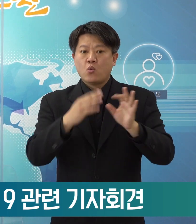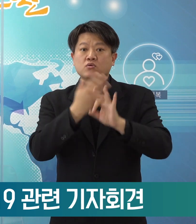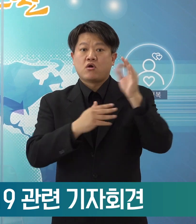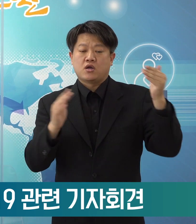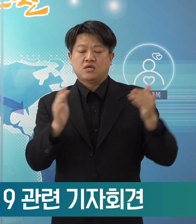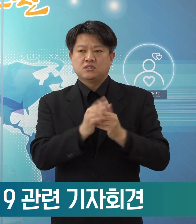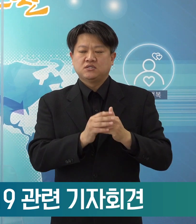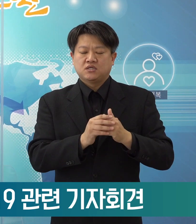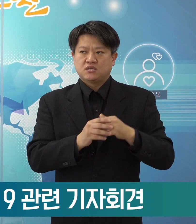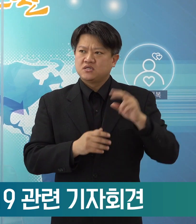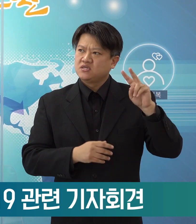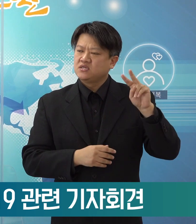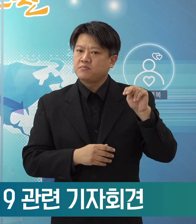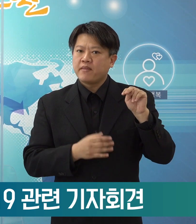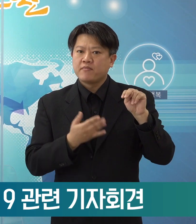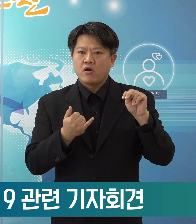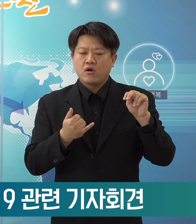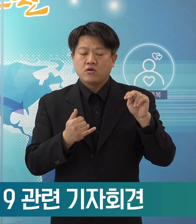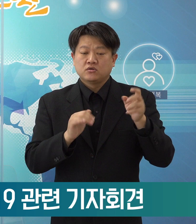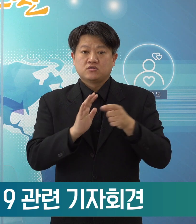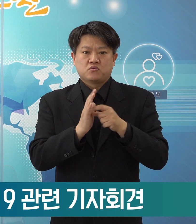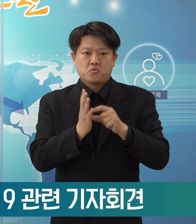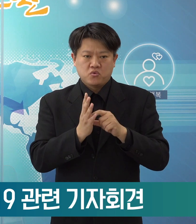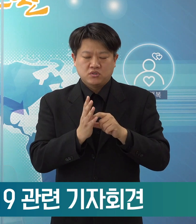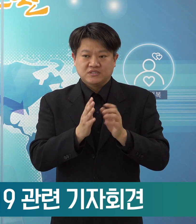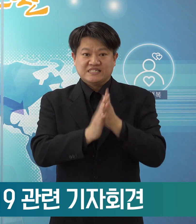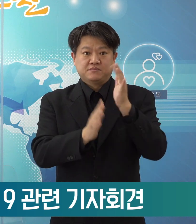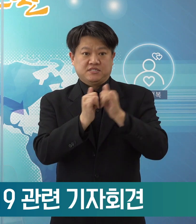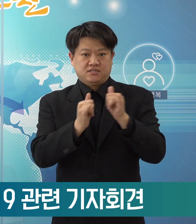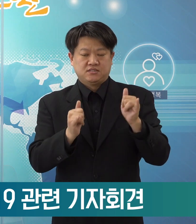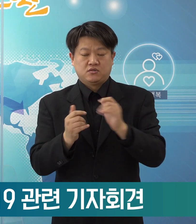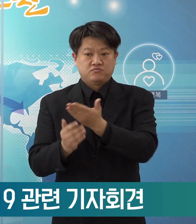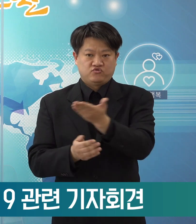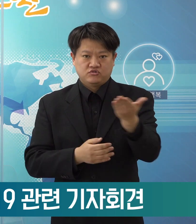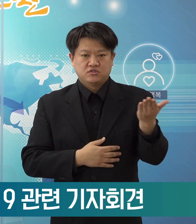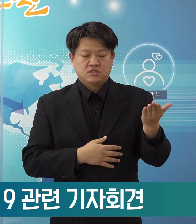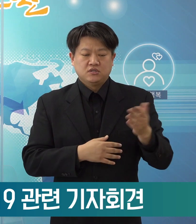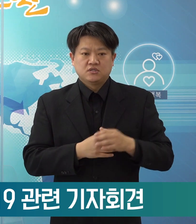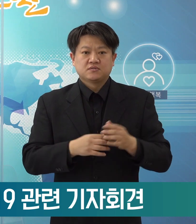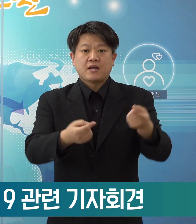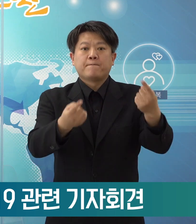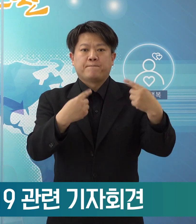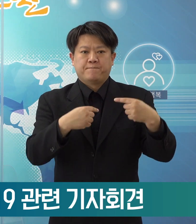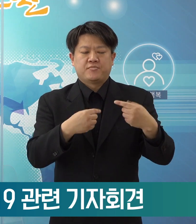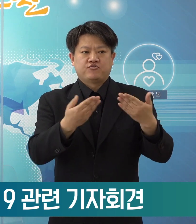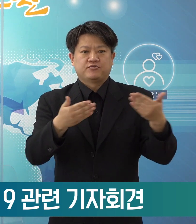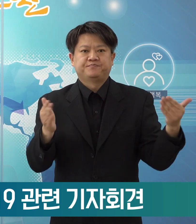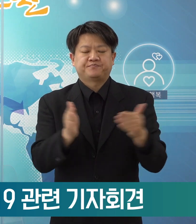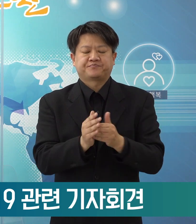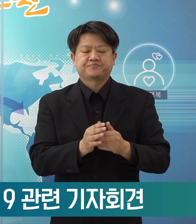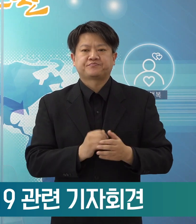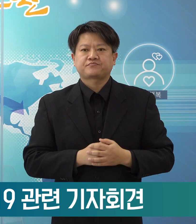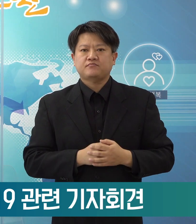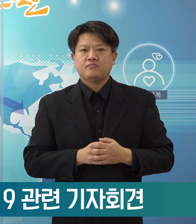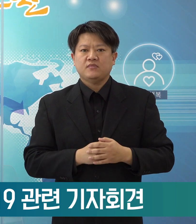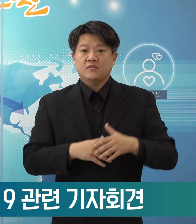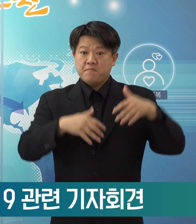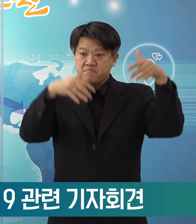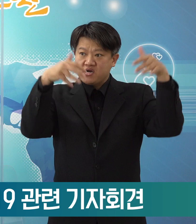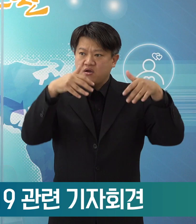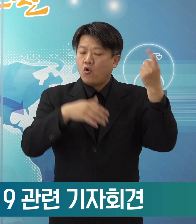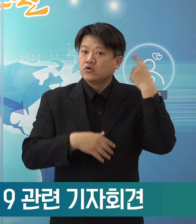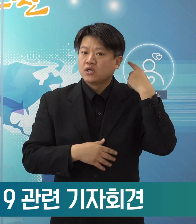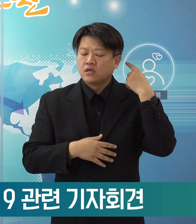약 2만여 명의 시민께서 검사에 참여해 주셨습니다. 비가 내리는